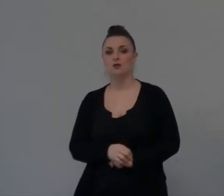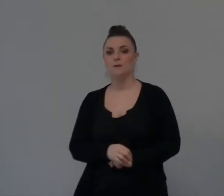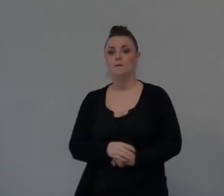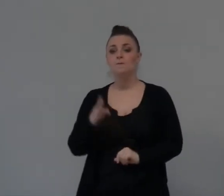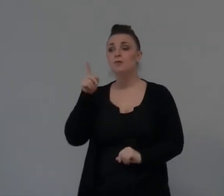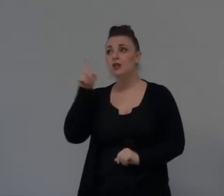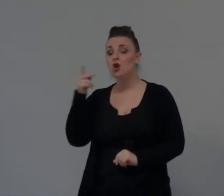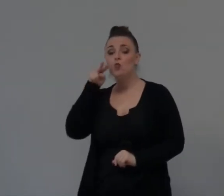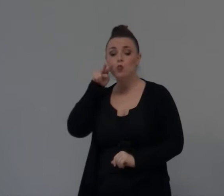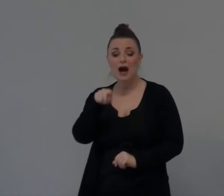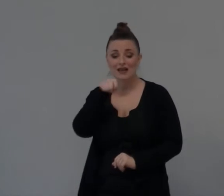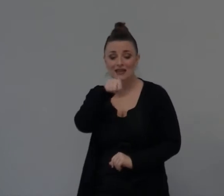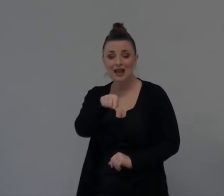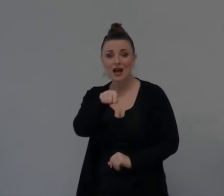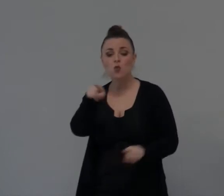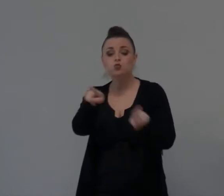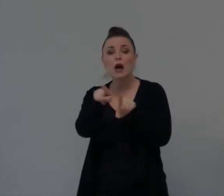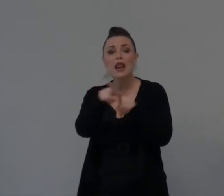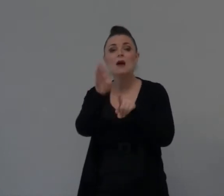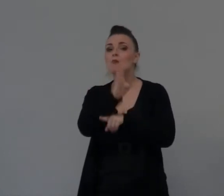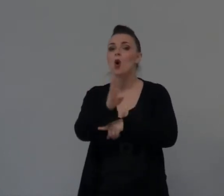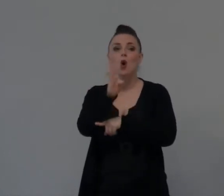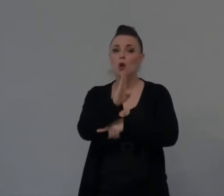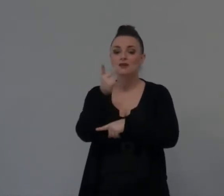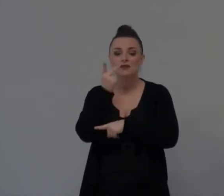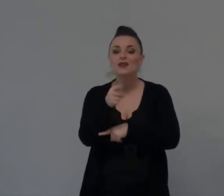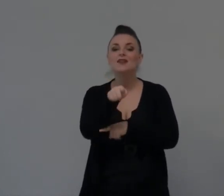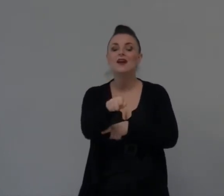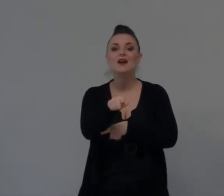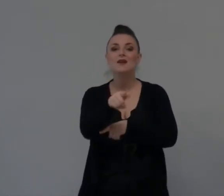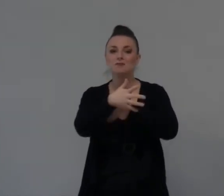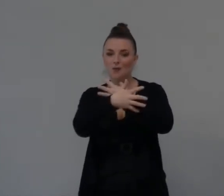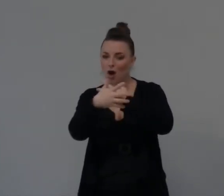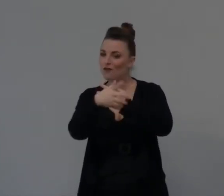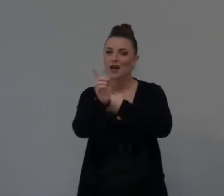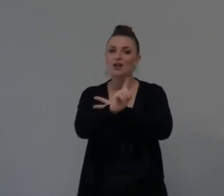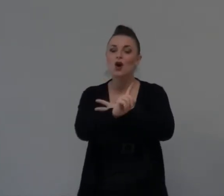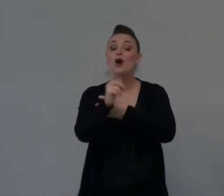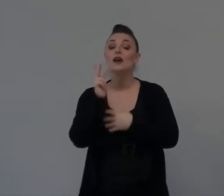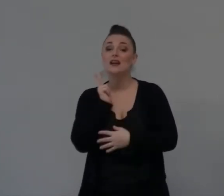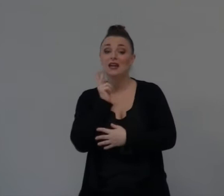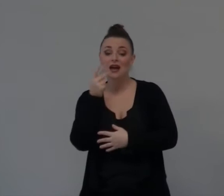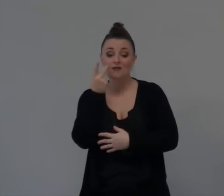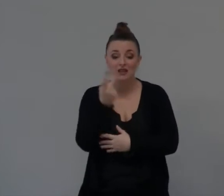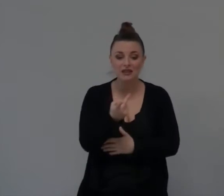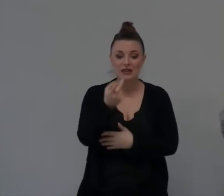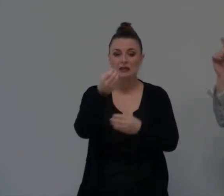Gesù Nel momento È sceso dal centro Quando ha deciso Di scendere dal centro Per salire sul colpita Per salire